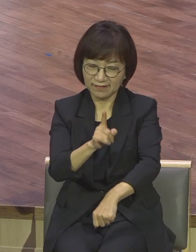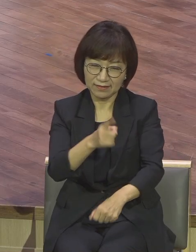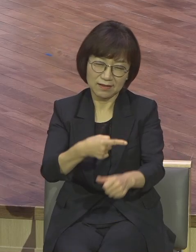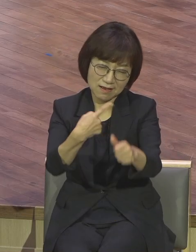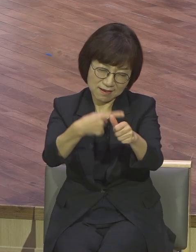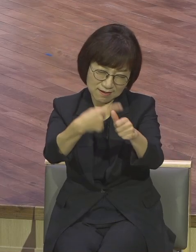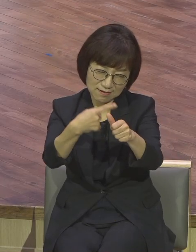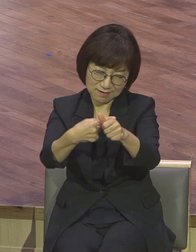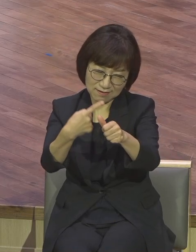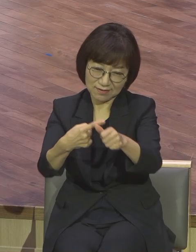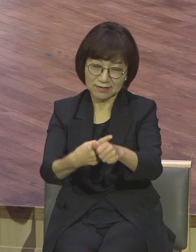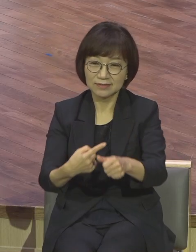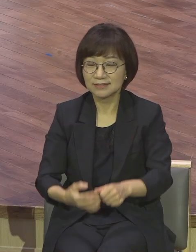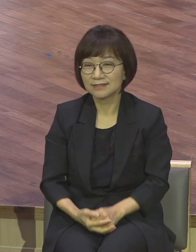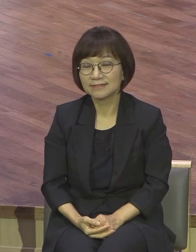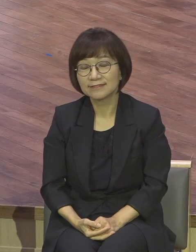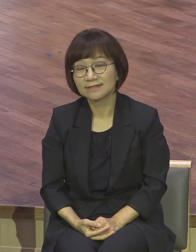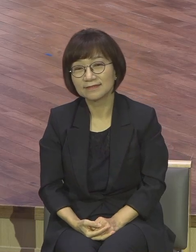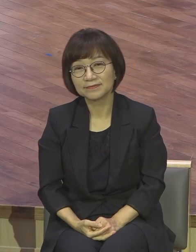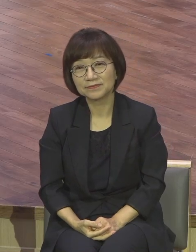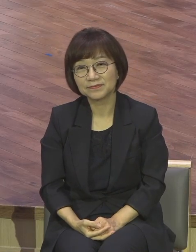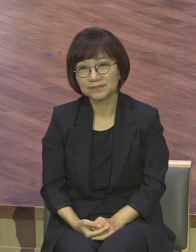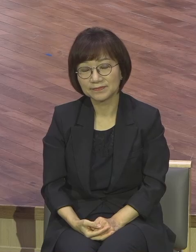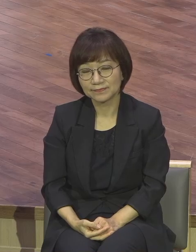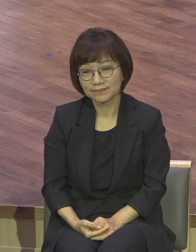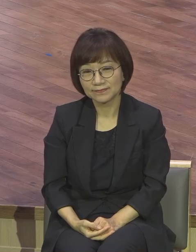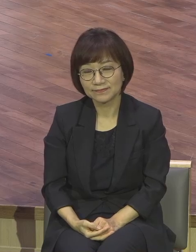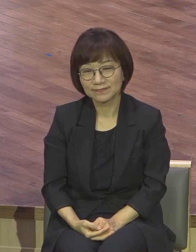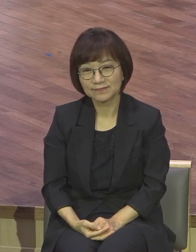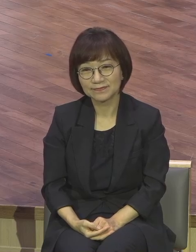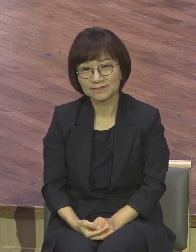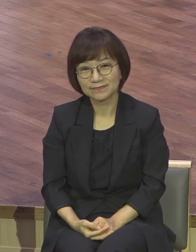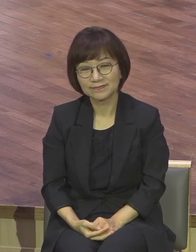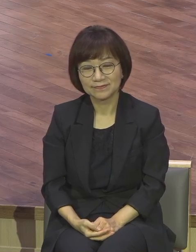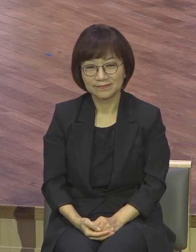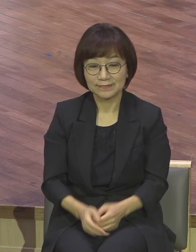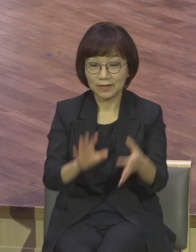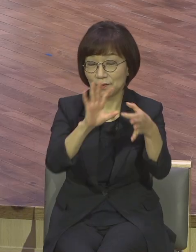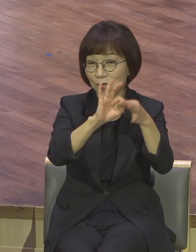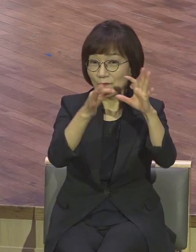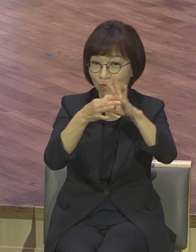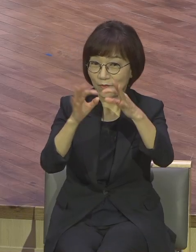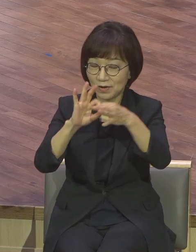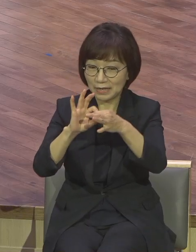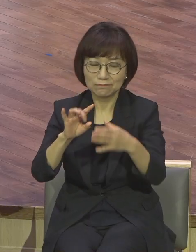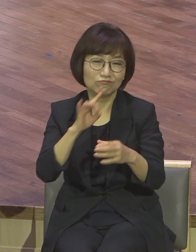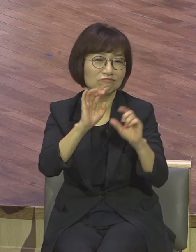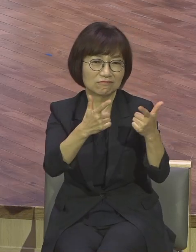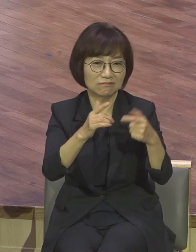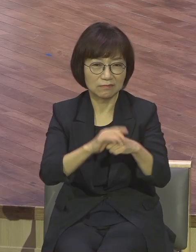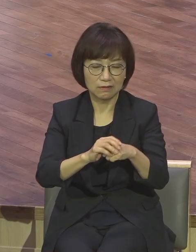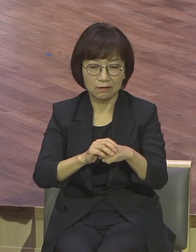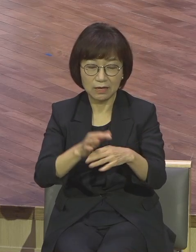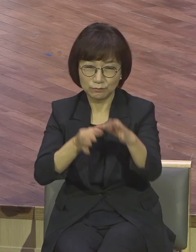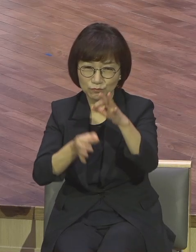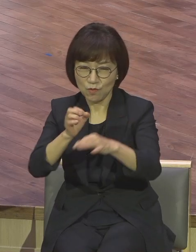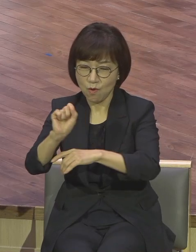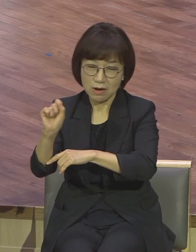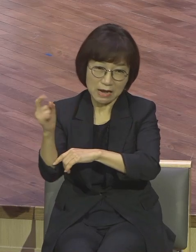나옵니다 비단 올림픽 뿐만 아니라 요즘 프로야구계가 아주 시끄러워요 제가 야구를